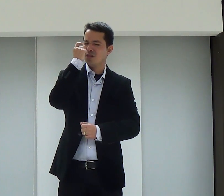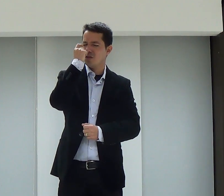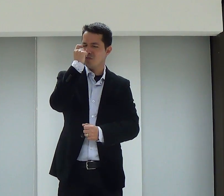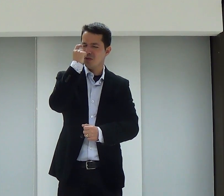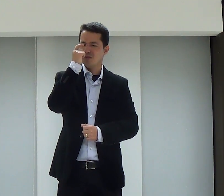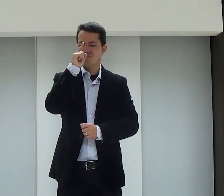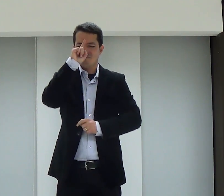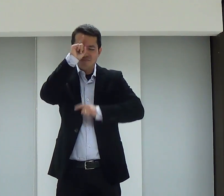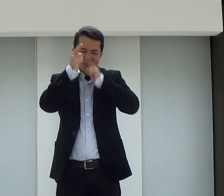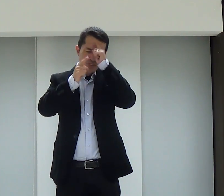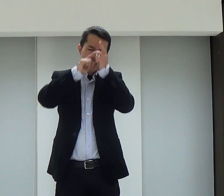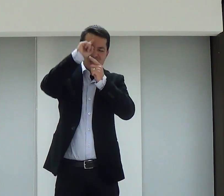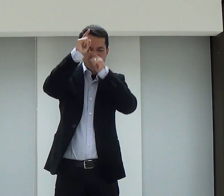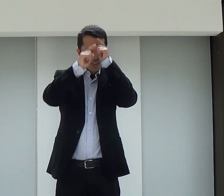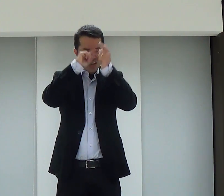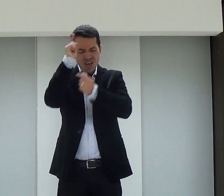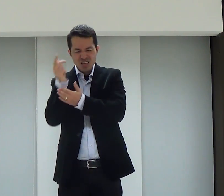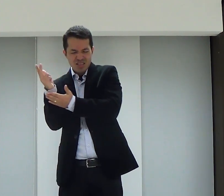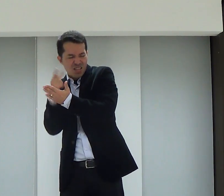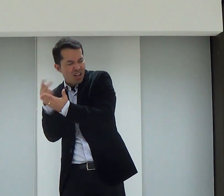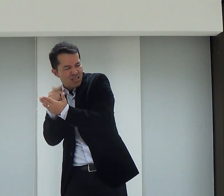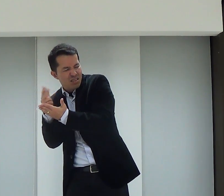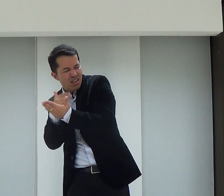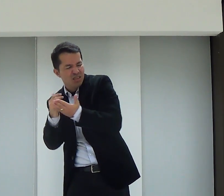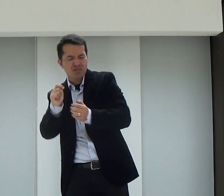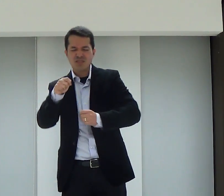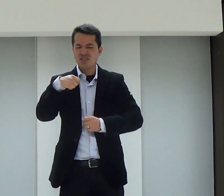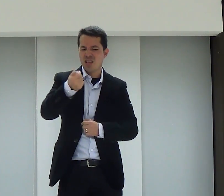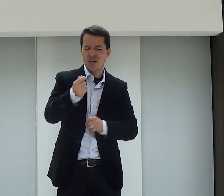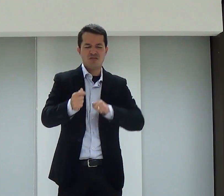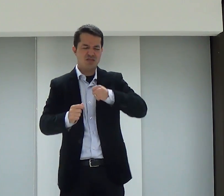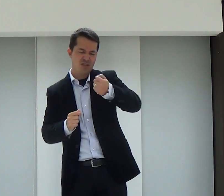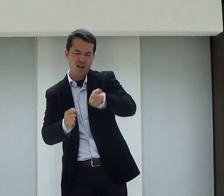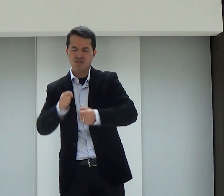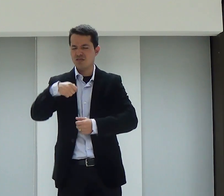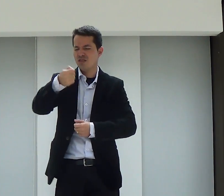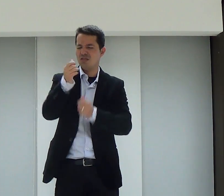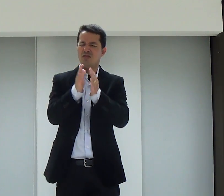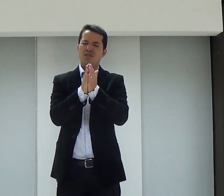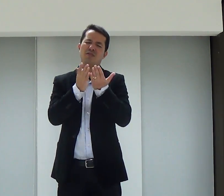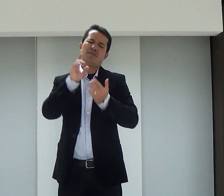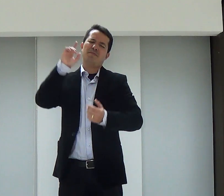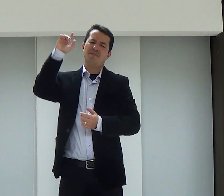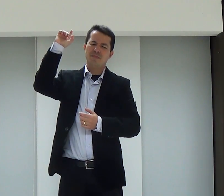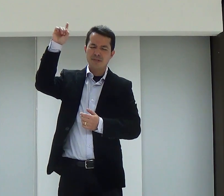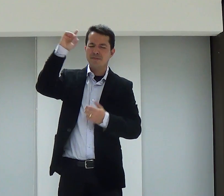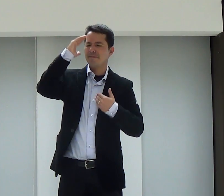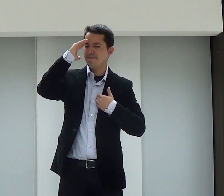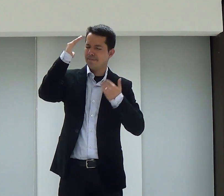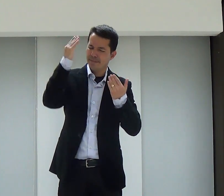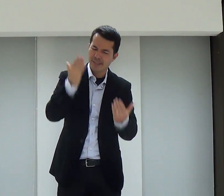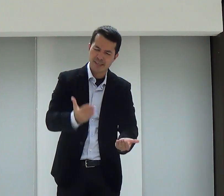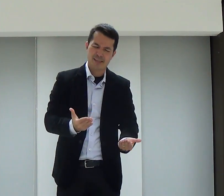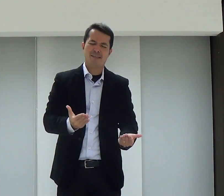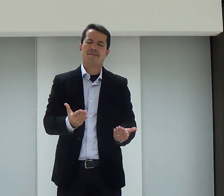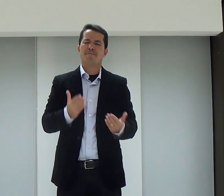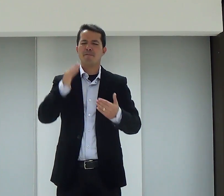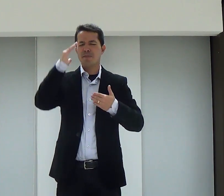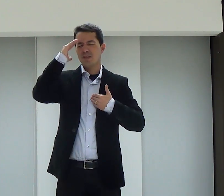Valdecir, junto com o Salomão, que eles estiveram criando esses sinais, né? Tantas coisas da vida, Pai, obrigada